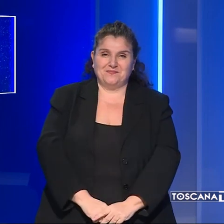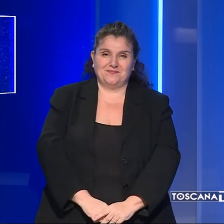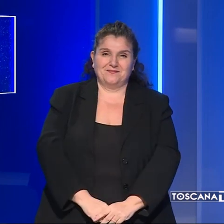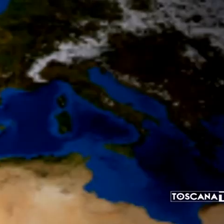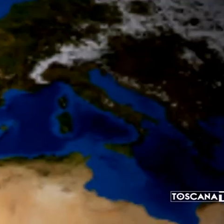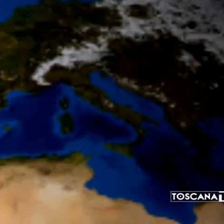Grazie. Grazie. Grazie.